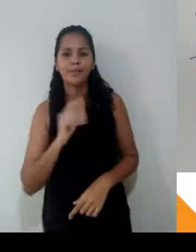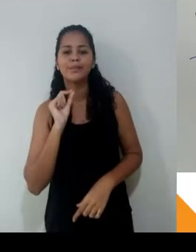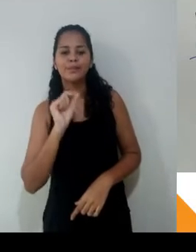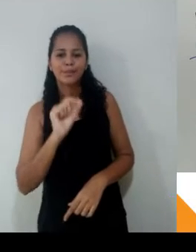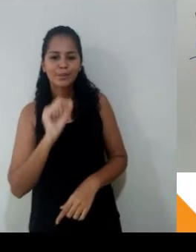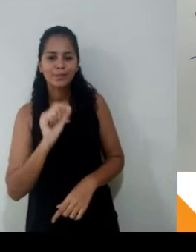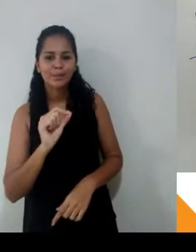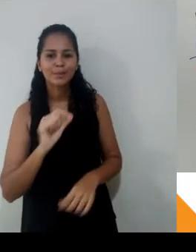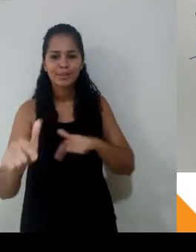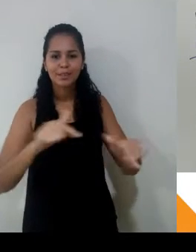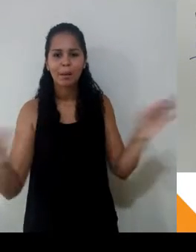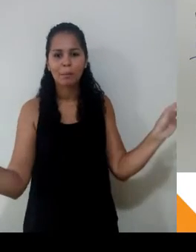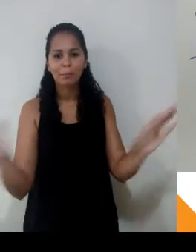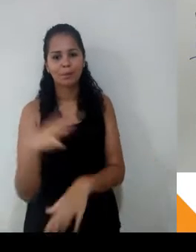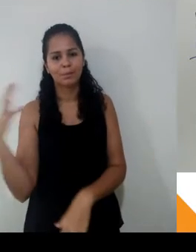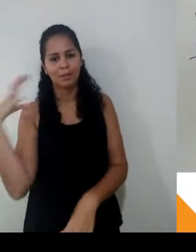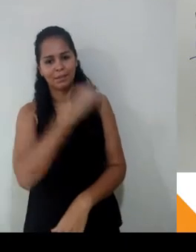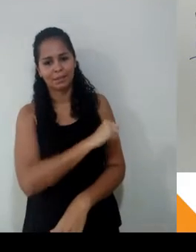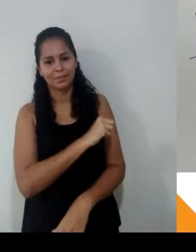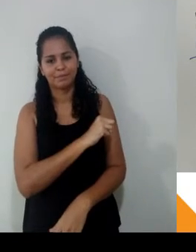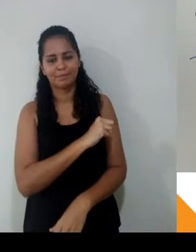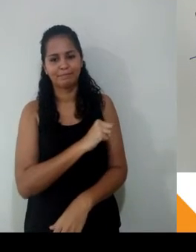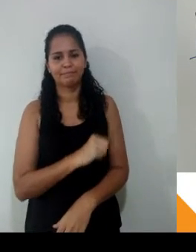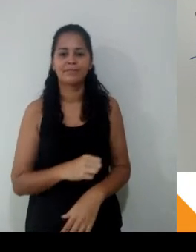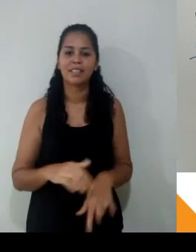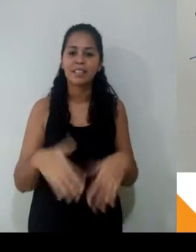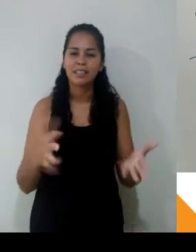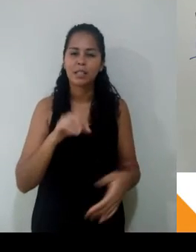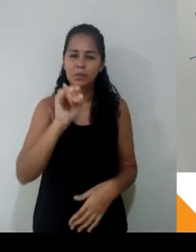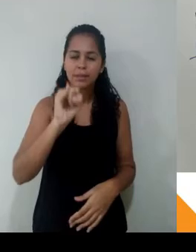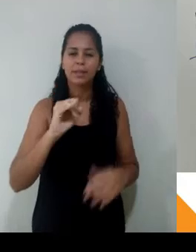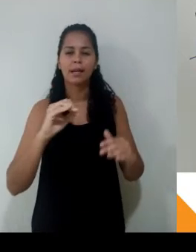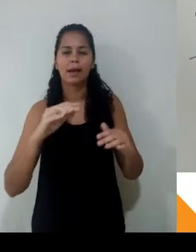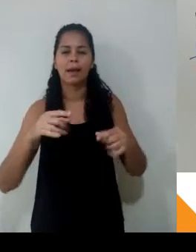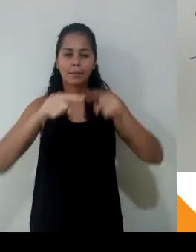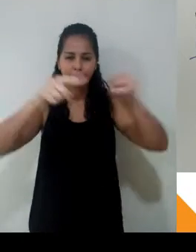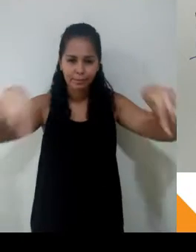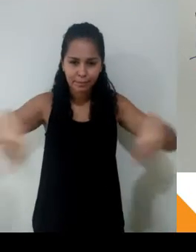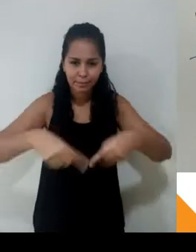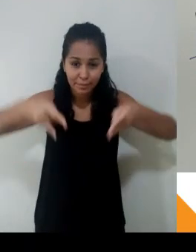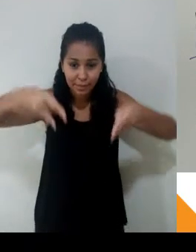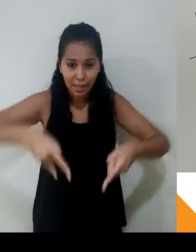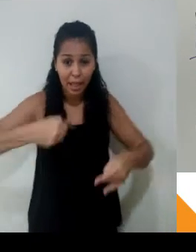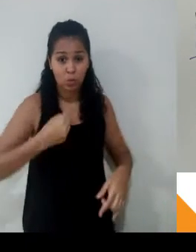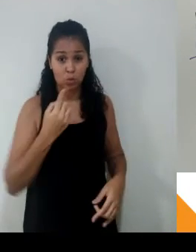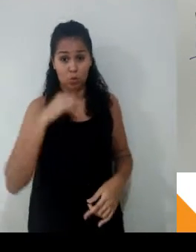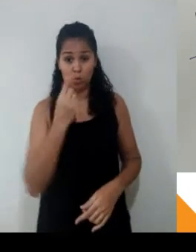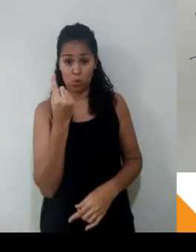seu quarto, você demora um tempo. Se você e toda a sua família pintar o seu quarto, você vai demorar um tempo bem menor do que você demoraria sozinho.